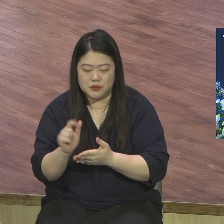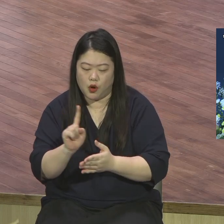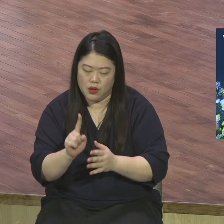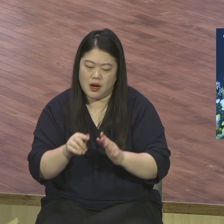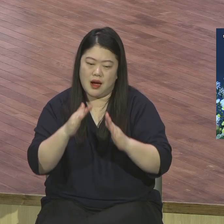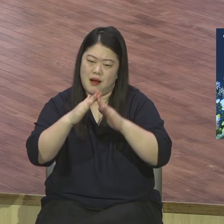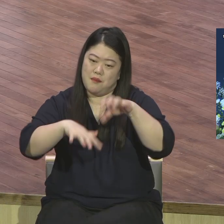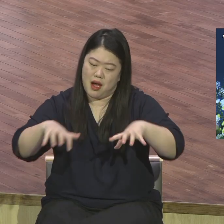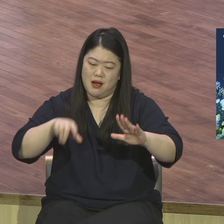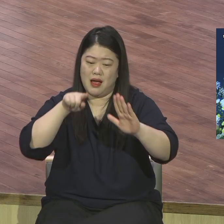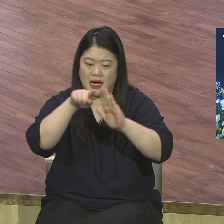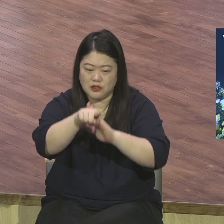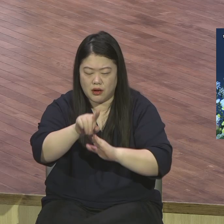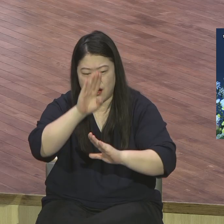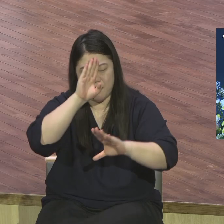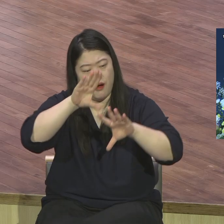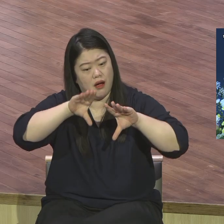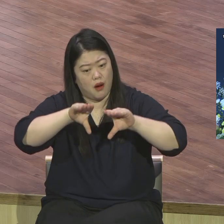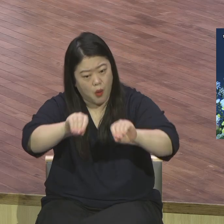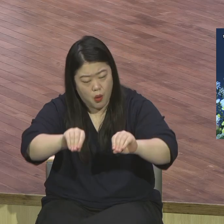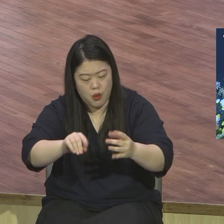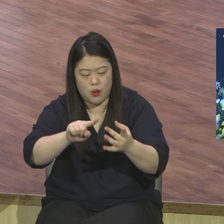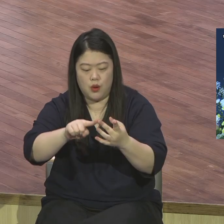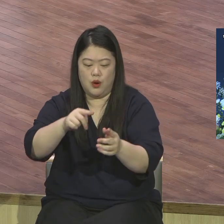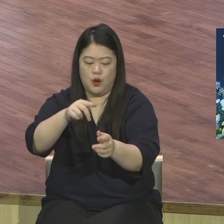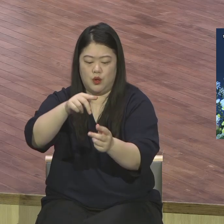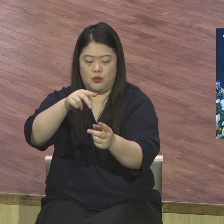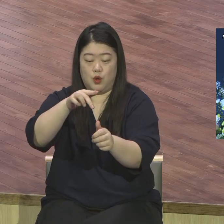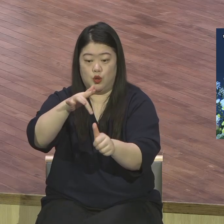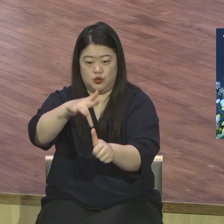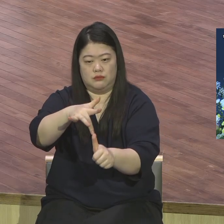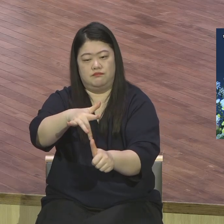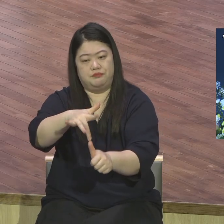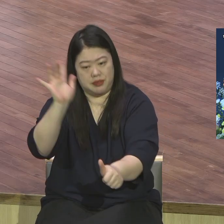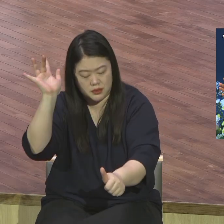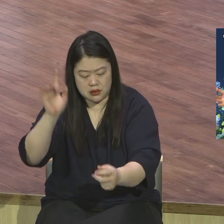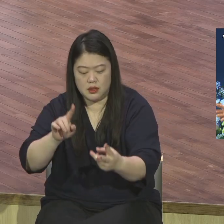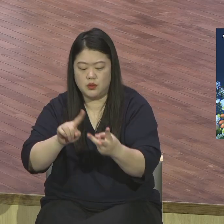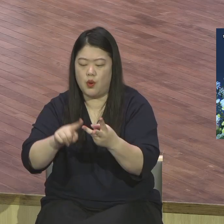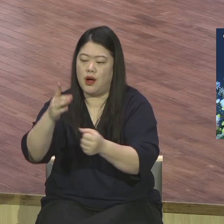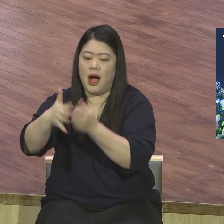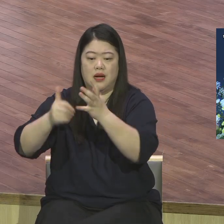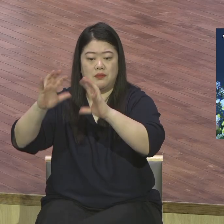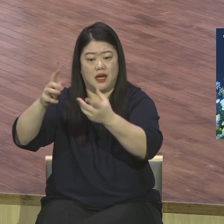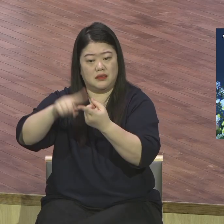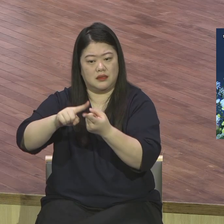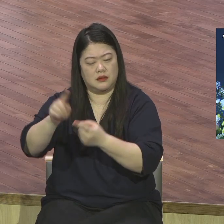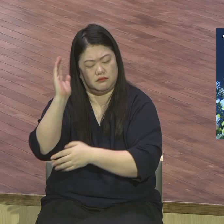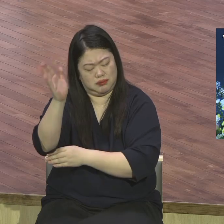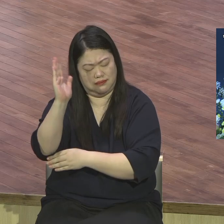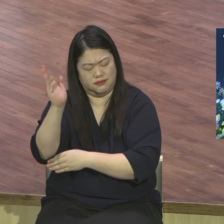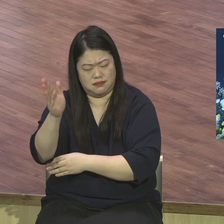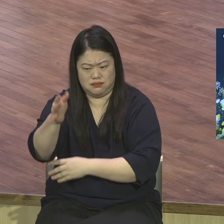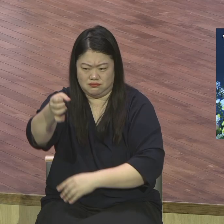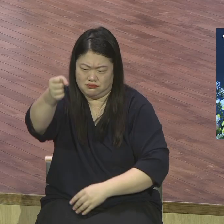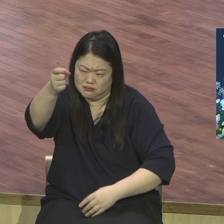격려하시고 심지어 귀신을 쫓아내 주시고 하나님의 나라에 대해서 말씀하셨는데 이